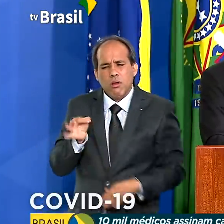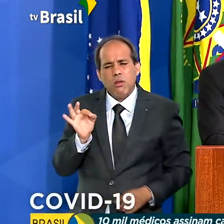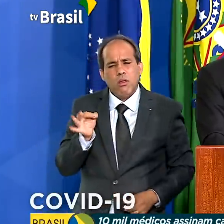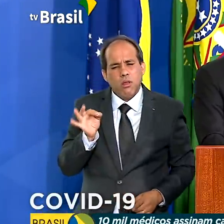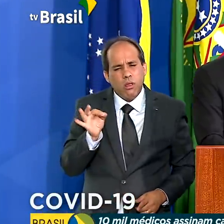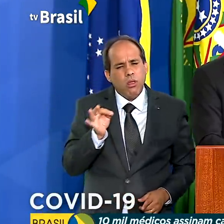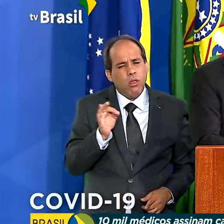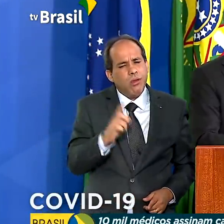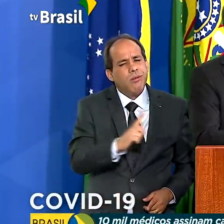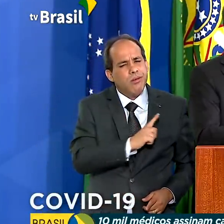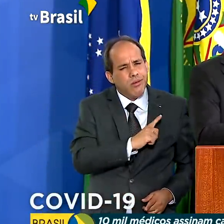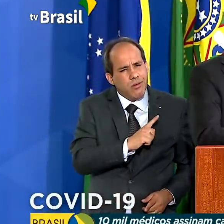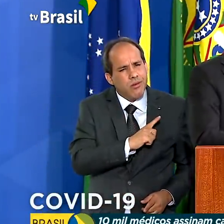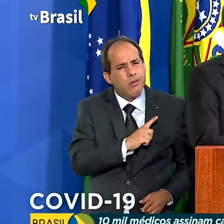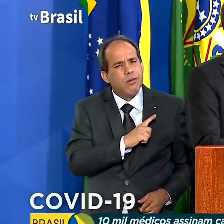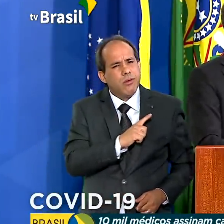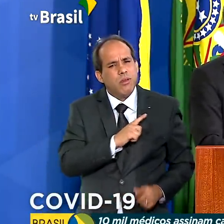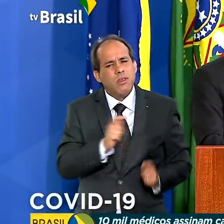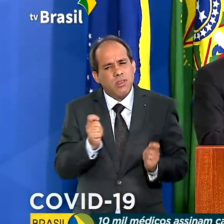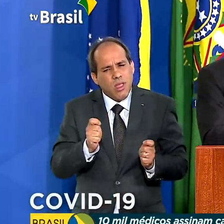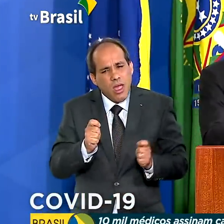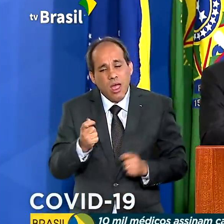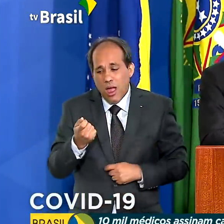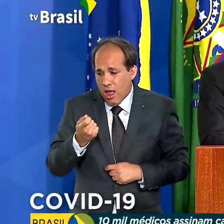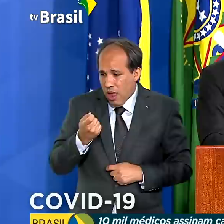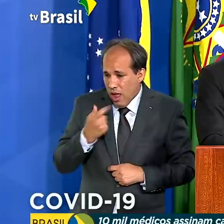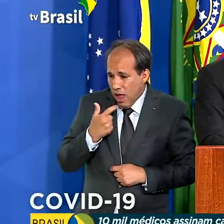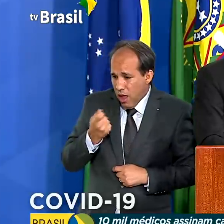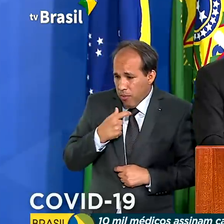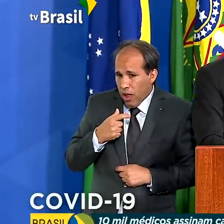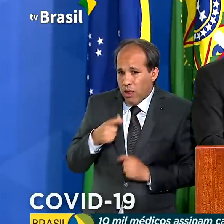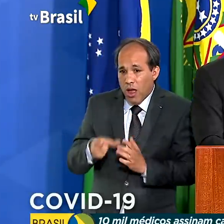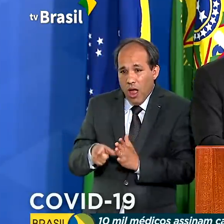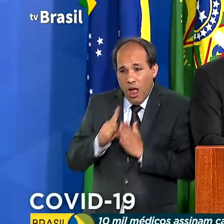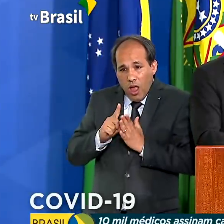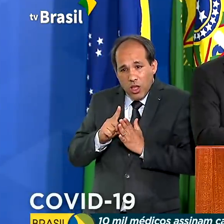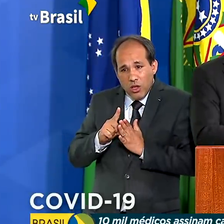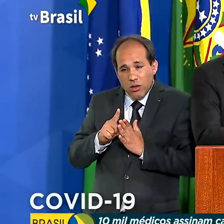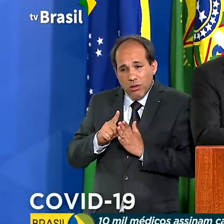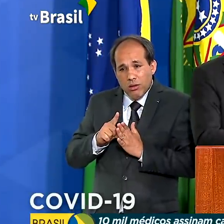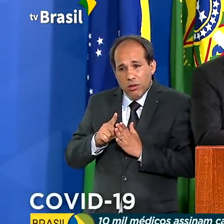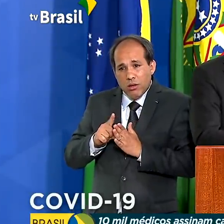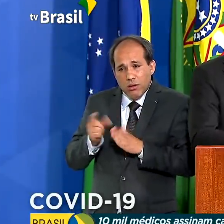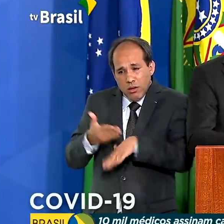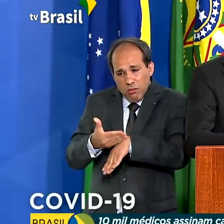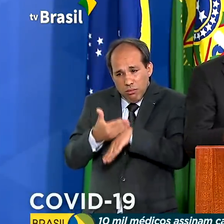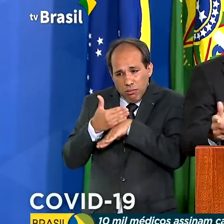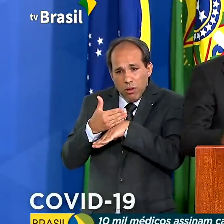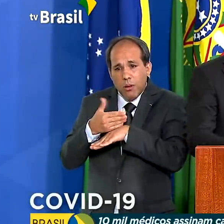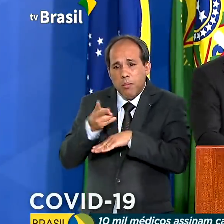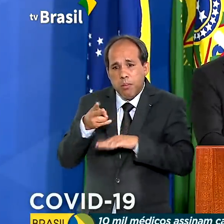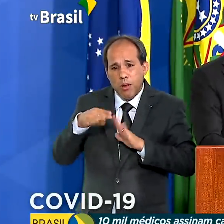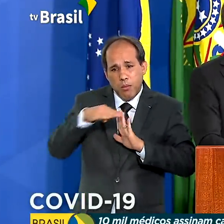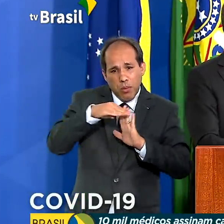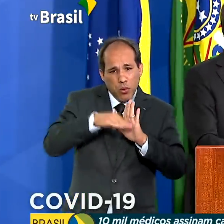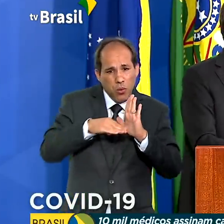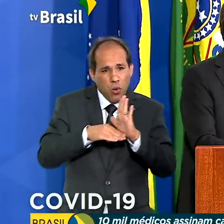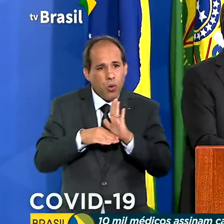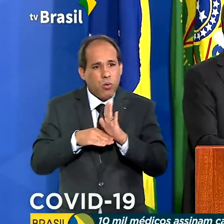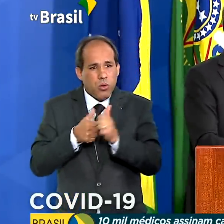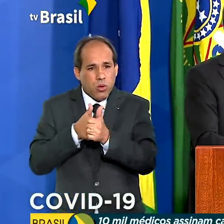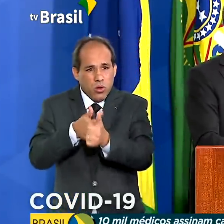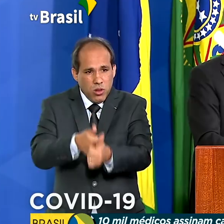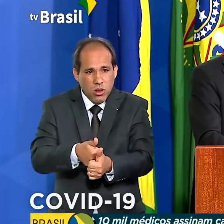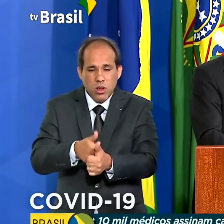uma sinalização que em se ministrando precocemente esse protocolo, vamos assim dizer, a